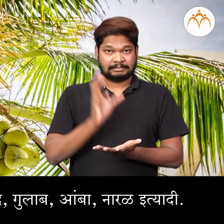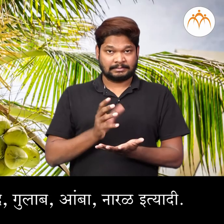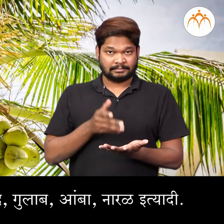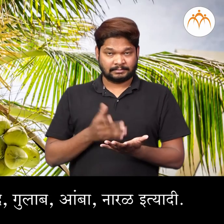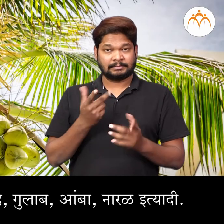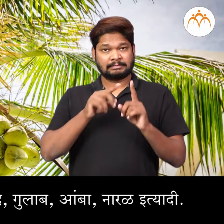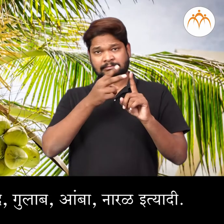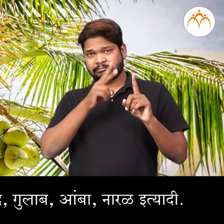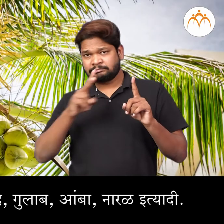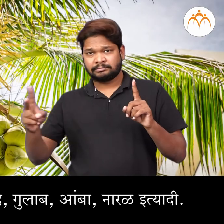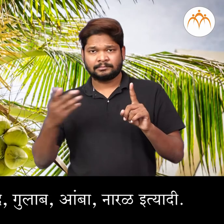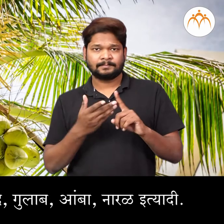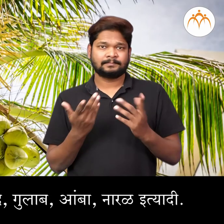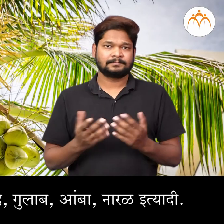नारण, इत्यादी।